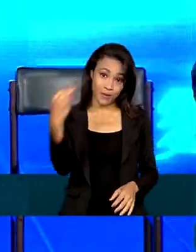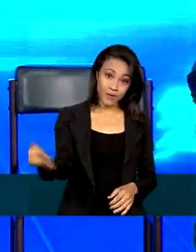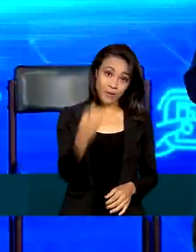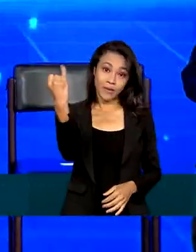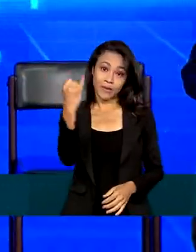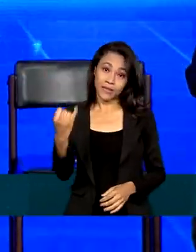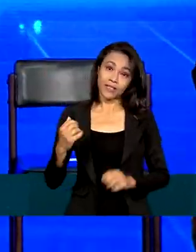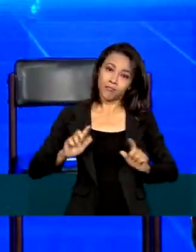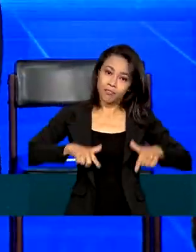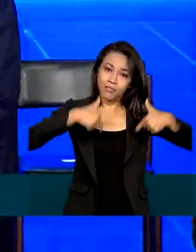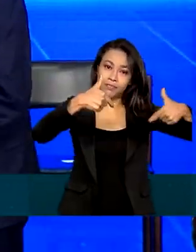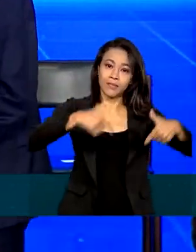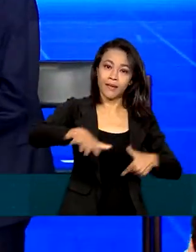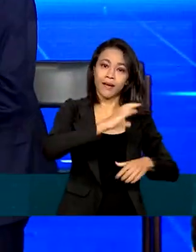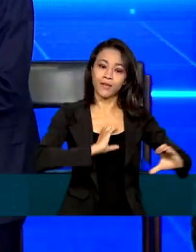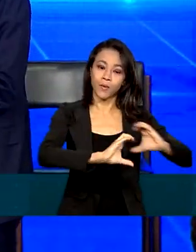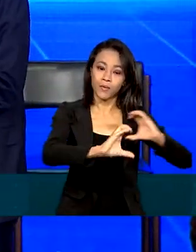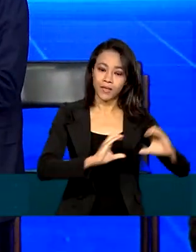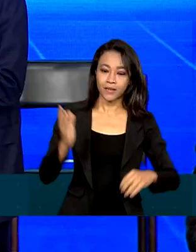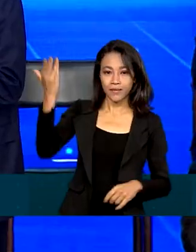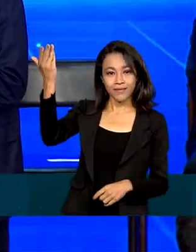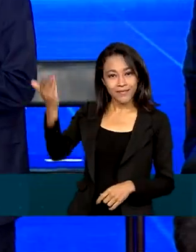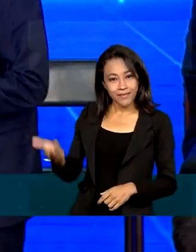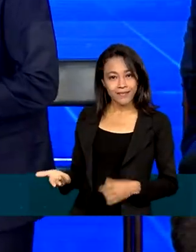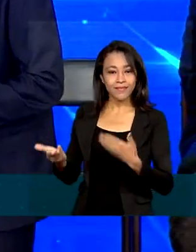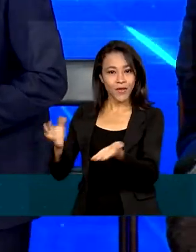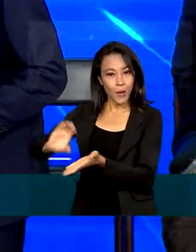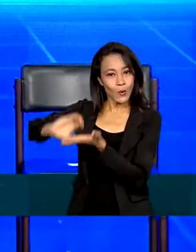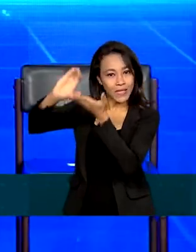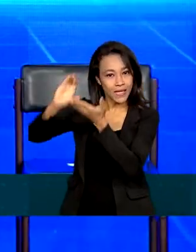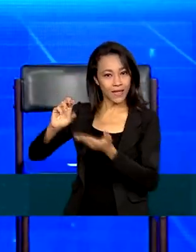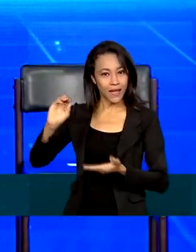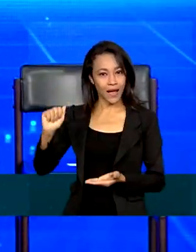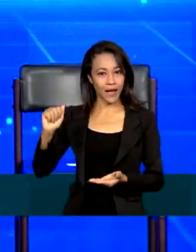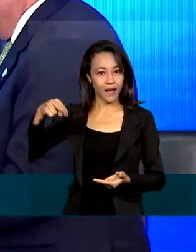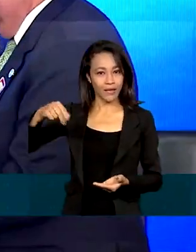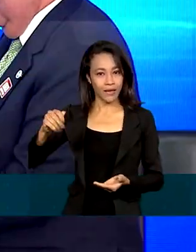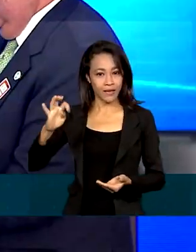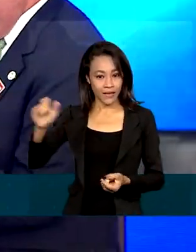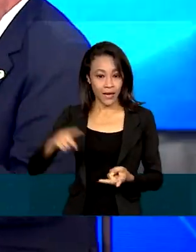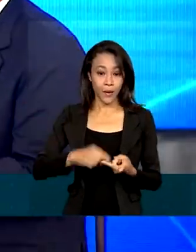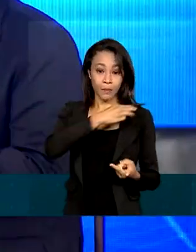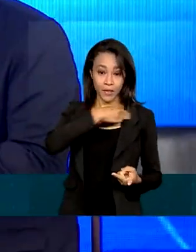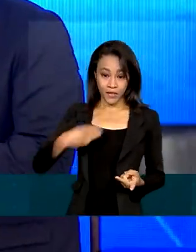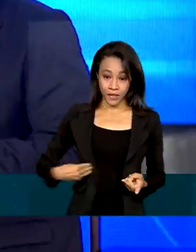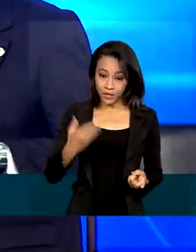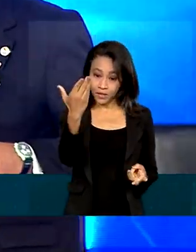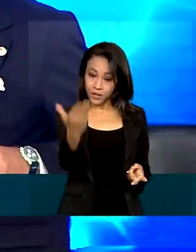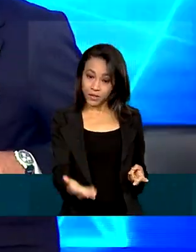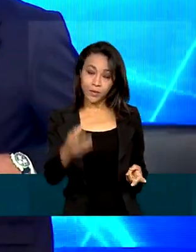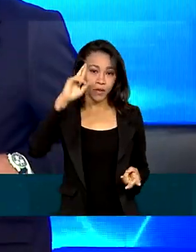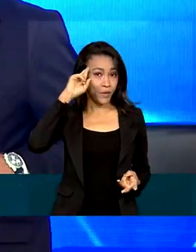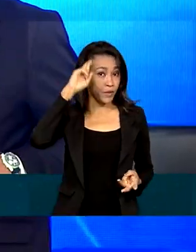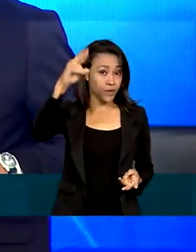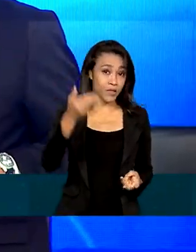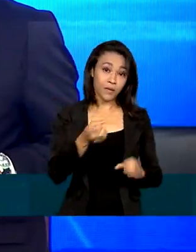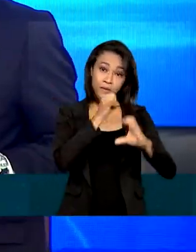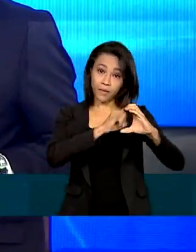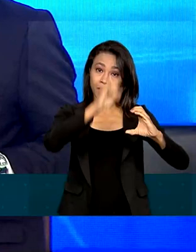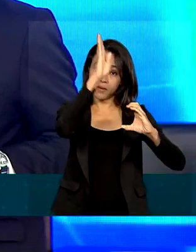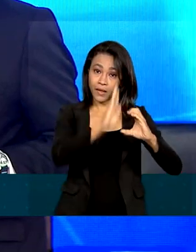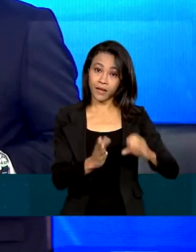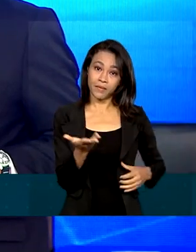telecomunicações, entre eles conselheiros da Anatel, ministros e o diretor-presidente da empresa Brasil de